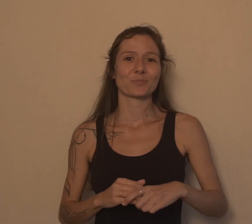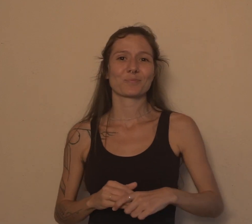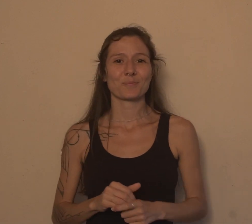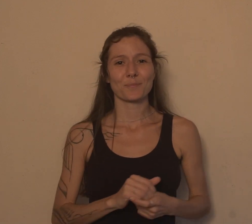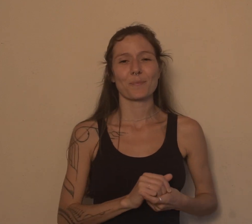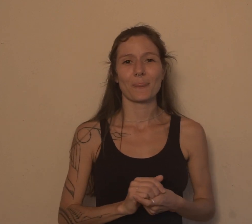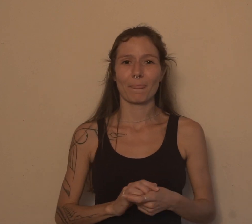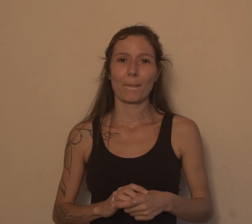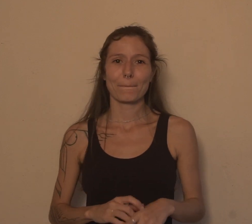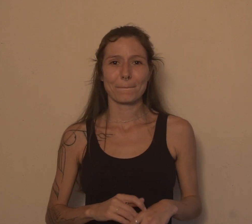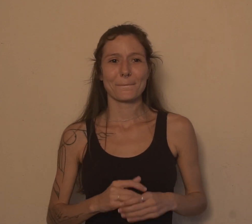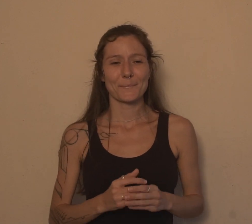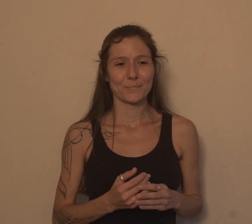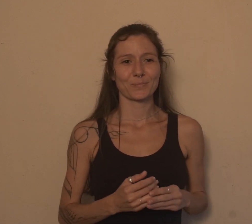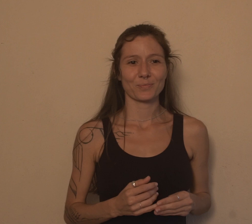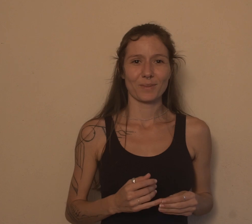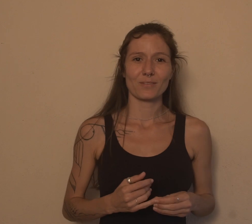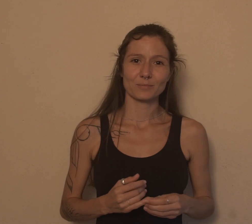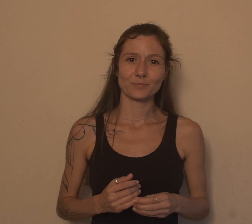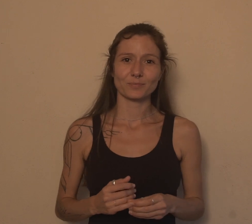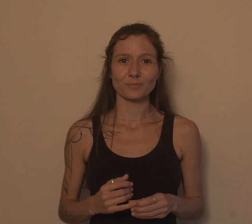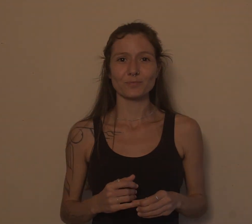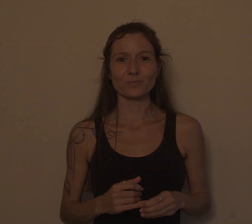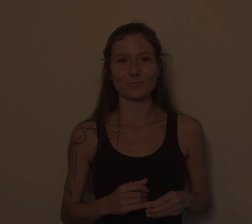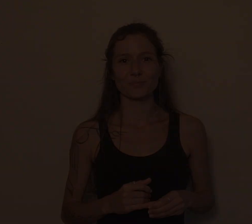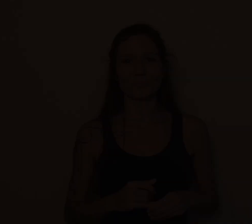pensei nesta viagem Eu não sei se eu volto mais Eu